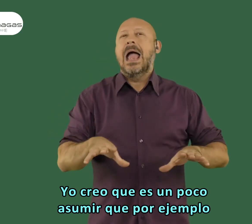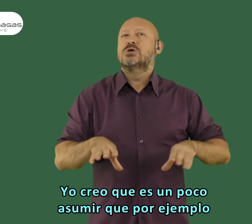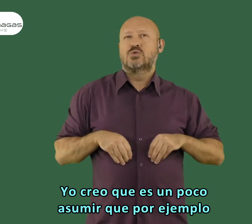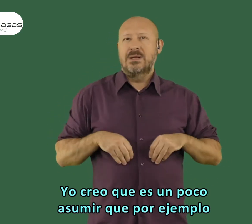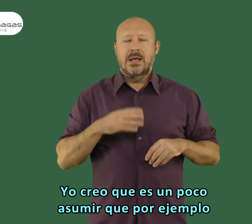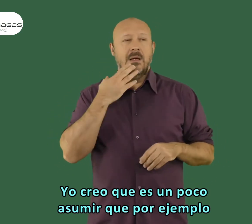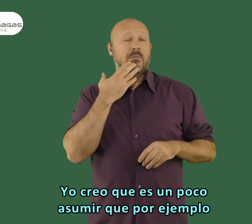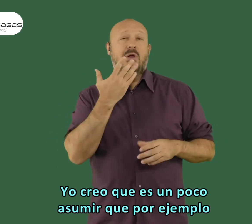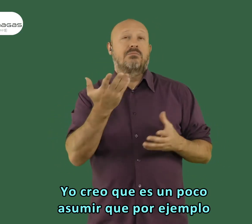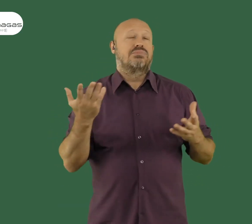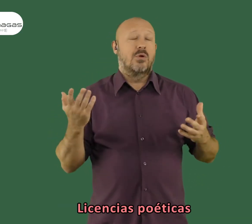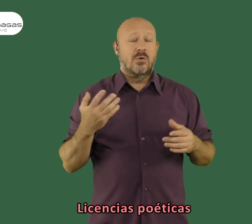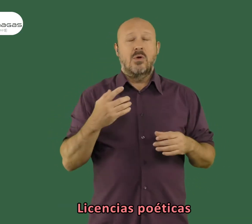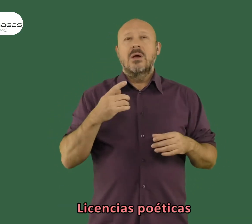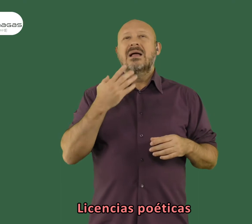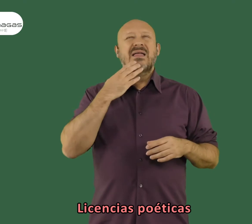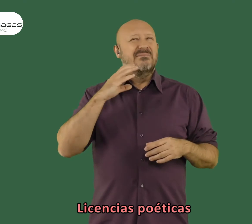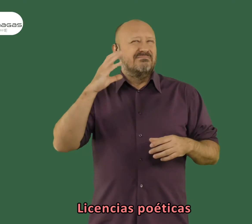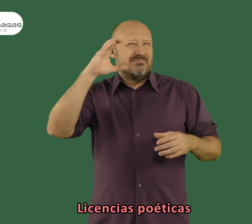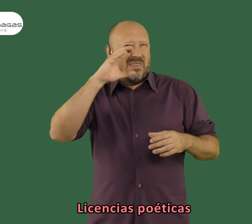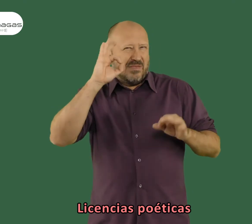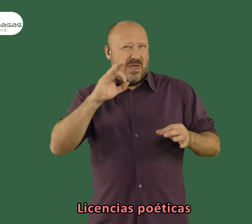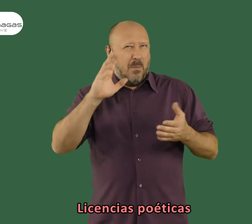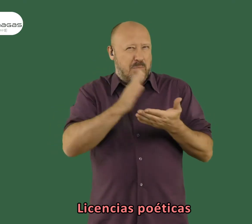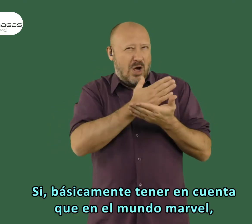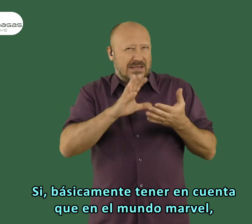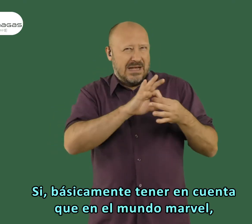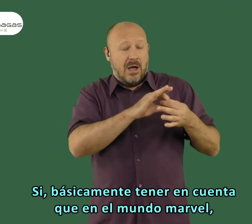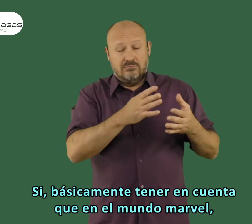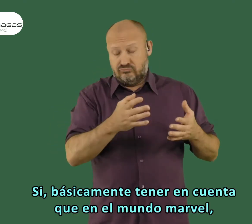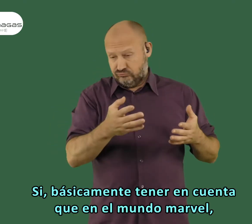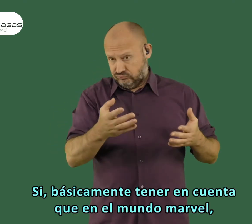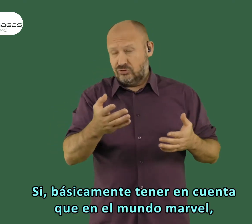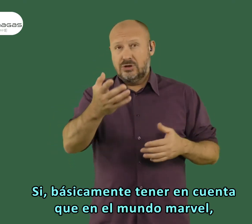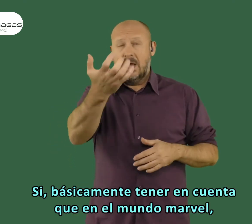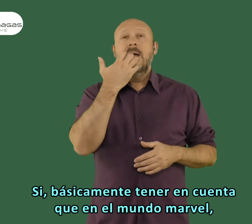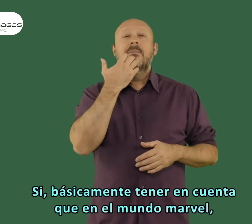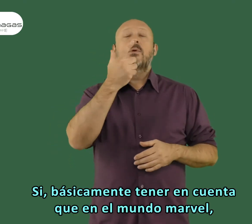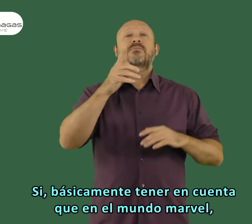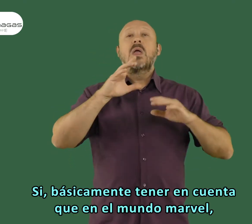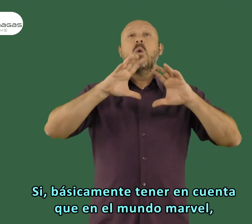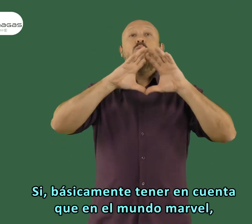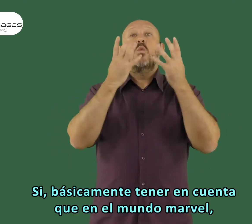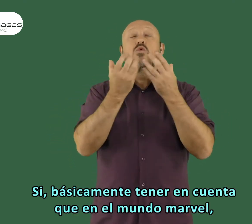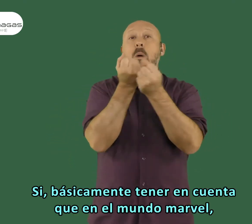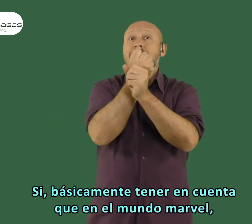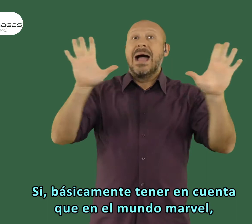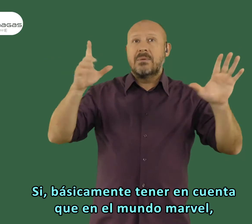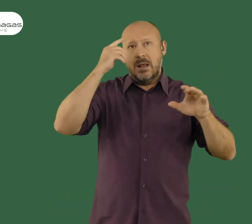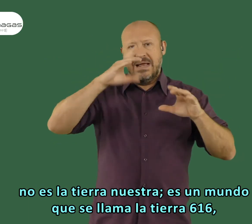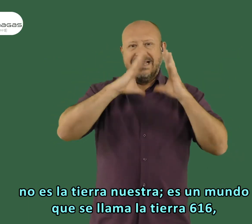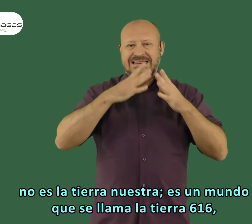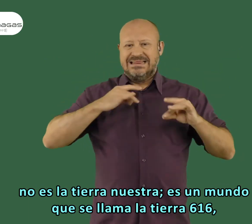asumir que, por ejemplo, una cosa que mucha gente... poéticas? Sí, básicamente. Ten en cuenta que el mundo